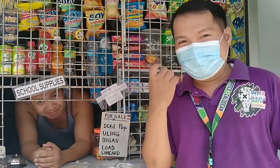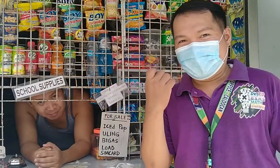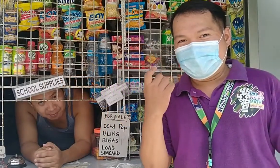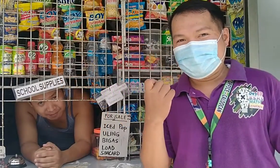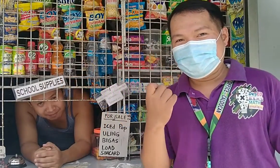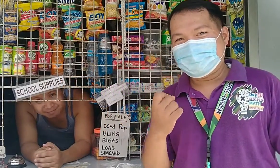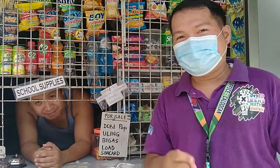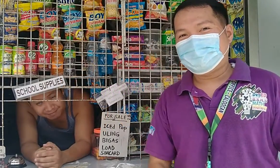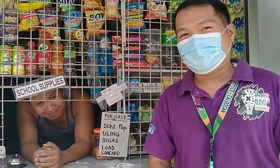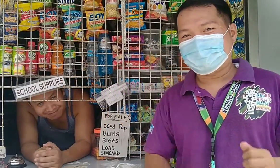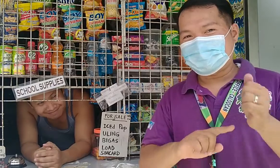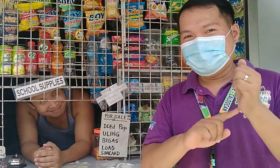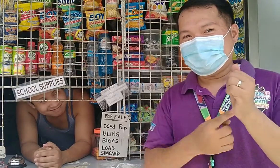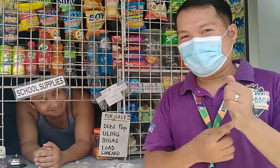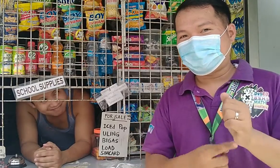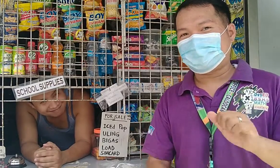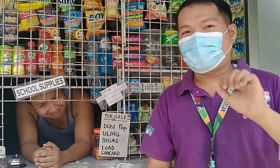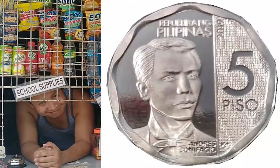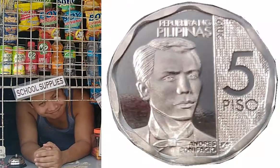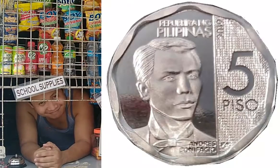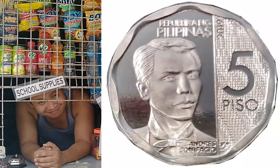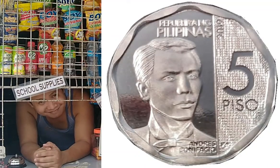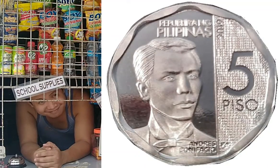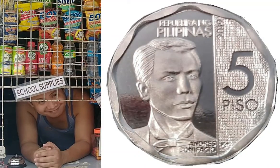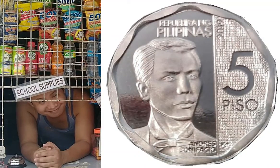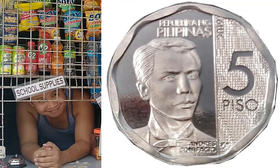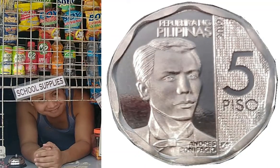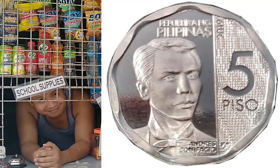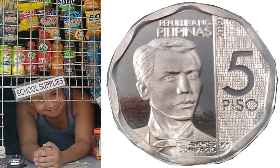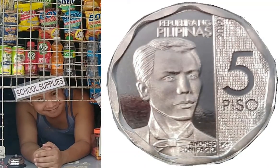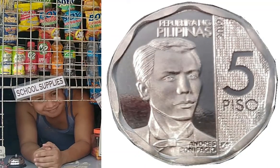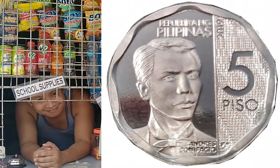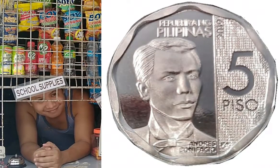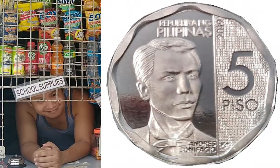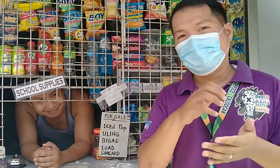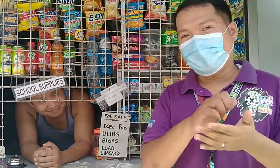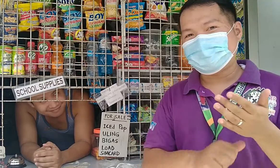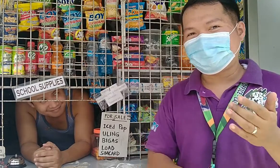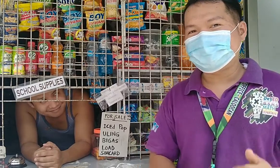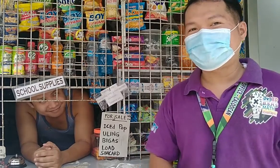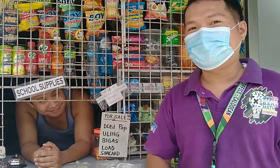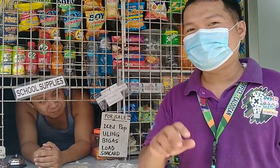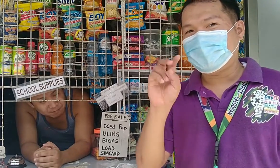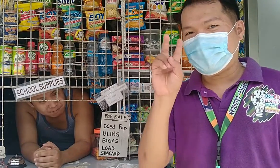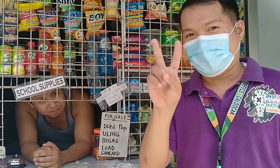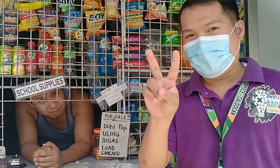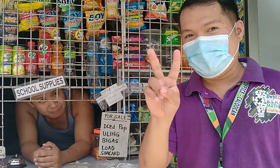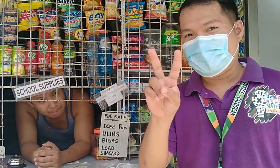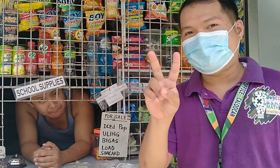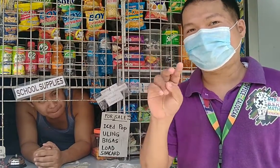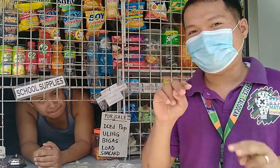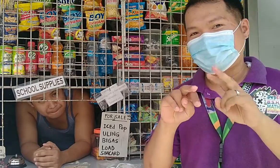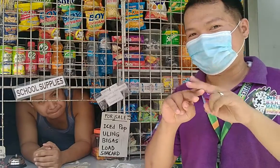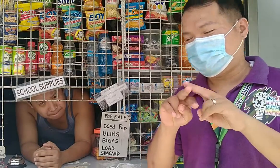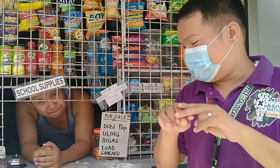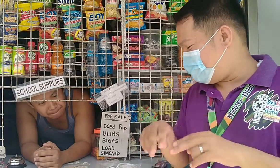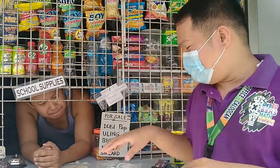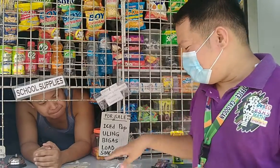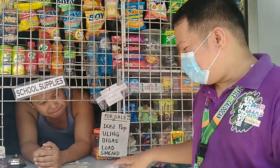Kanina, nagsimula tayo sa limang piso. At nabawasan ito ng dalawang piso dahil